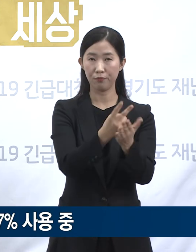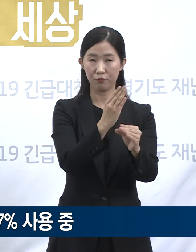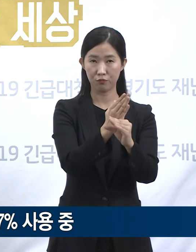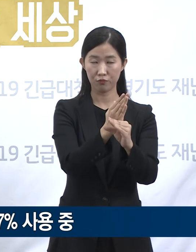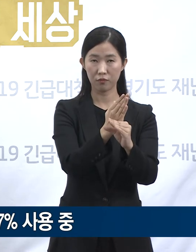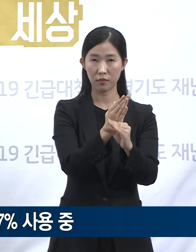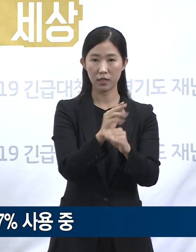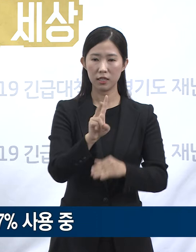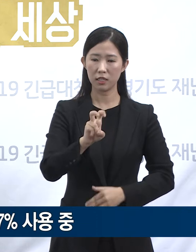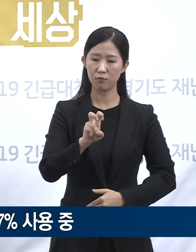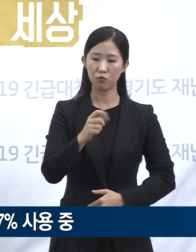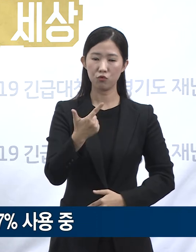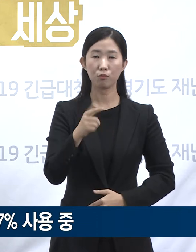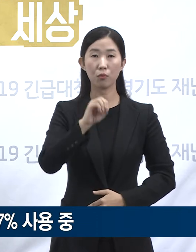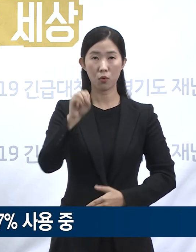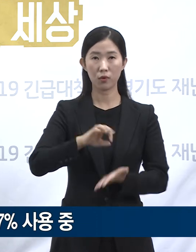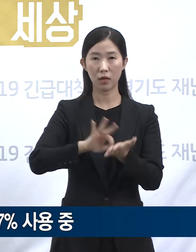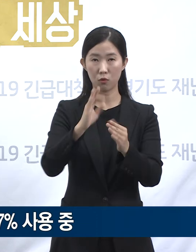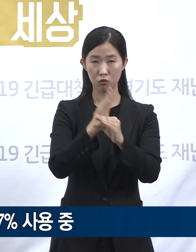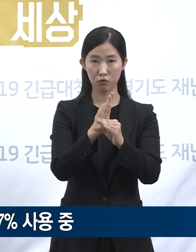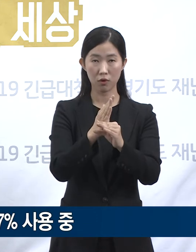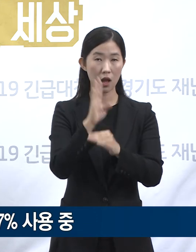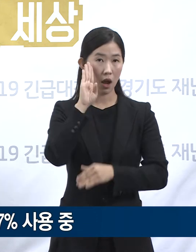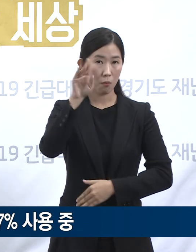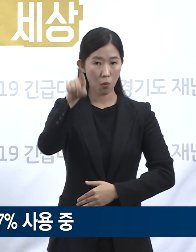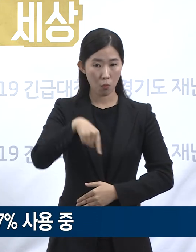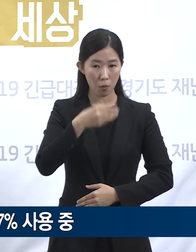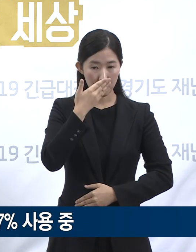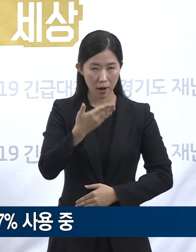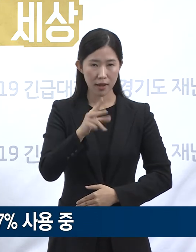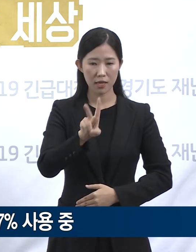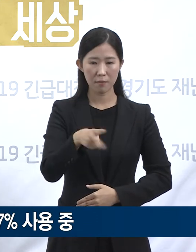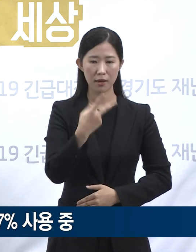보이고 있고, 자녀 수용 가능 인원은 278명입니다.